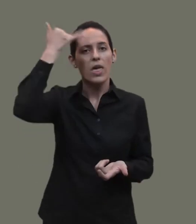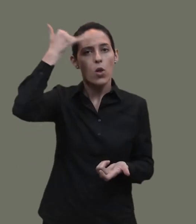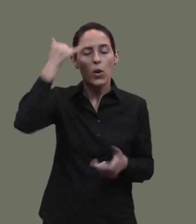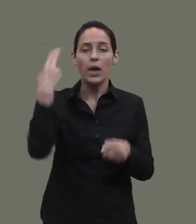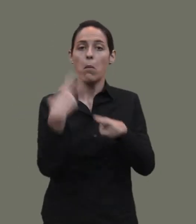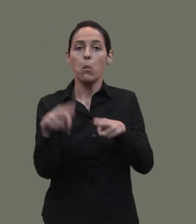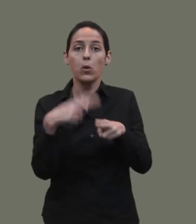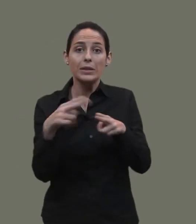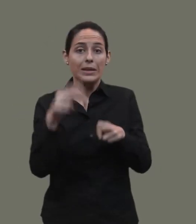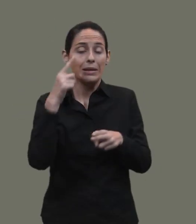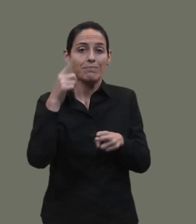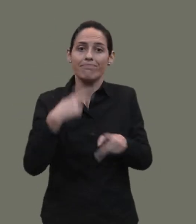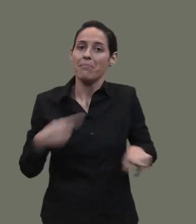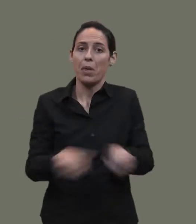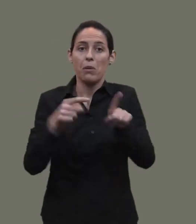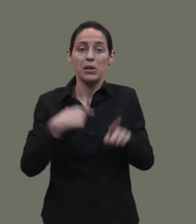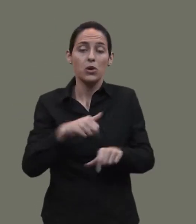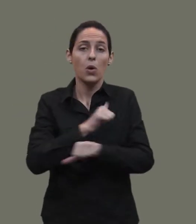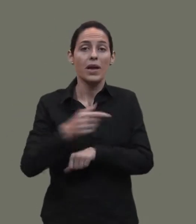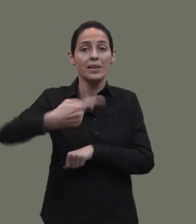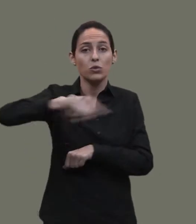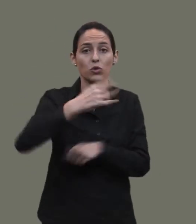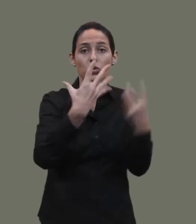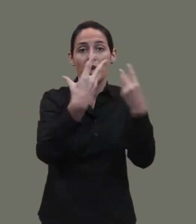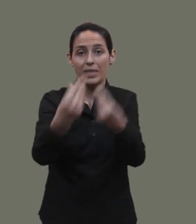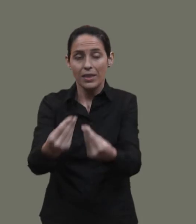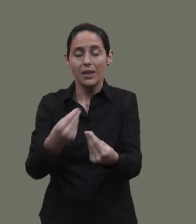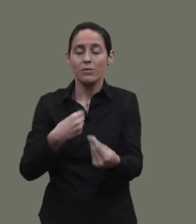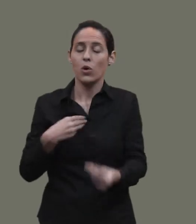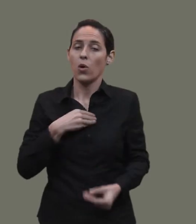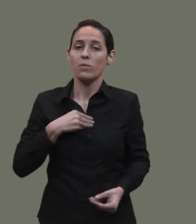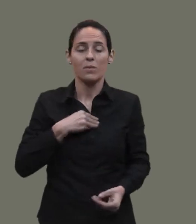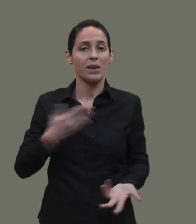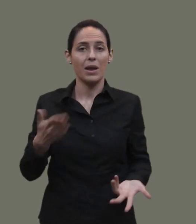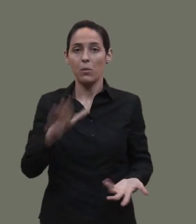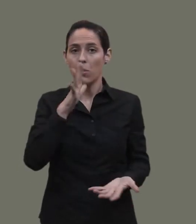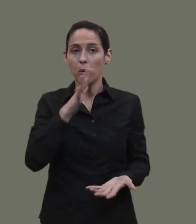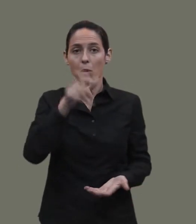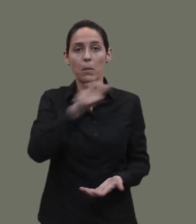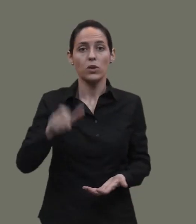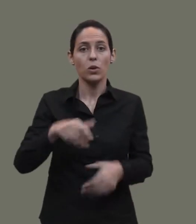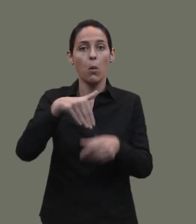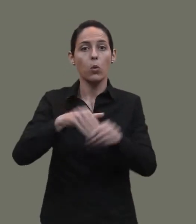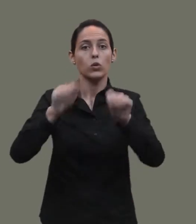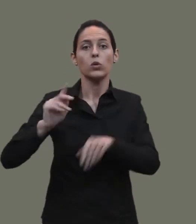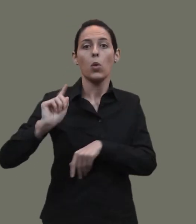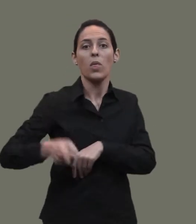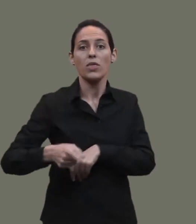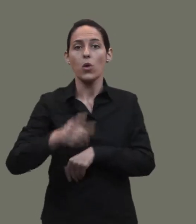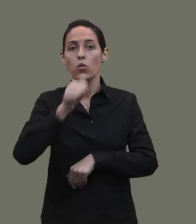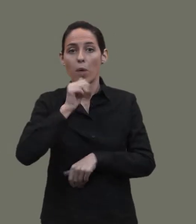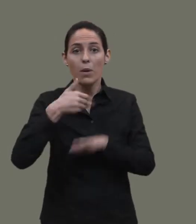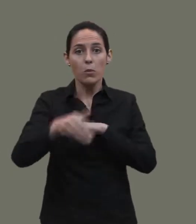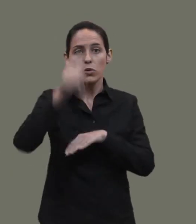comprendan esta decisión y todavía más, si cabe, lo lamentamos por aquellos que aún no tengan decidido su voto en las elecciones del